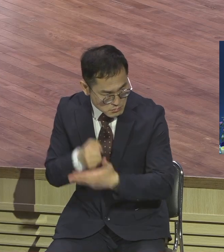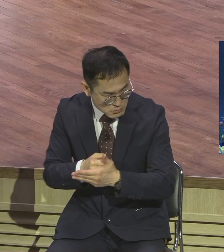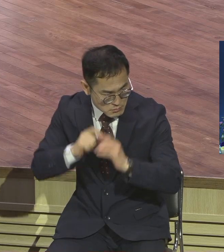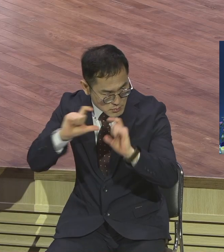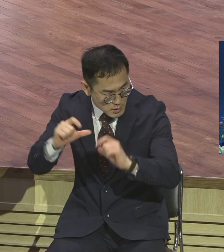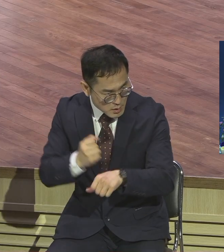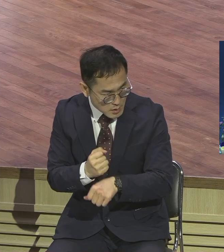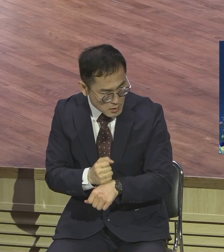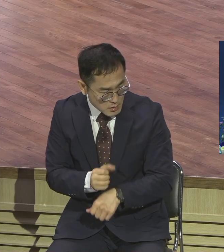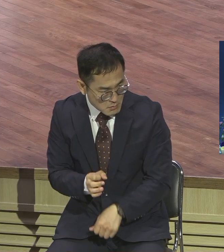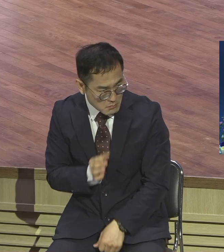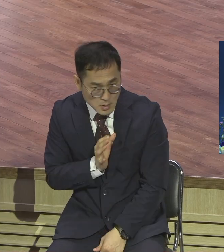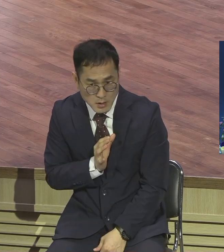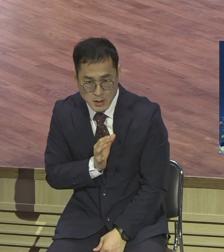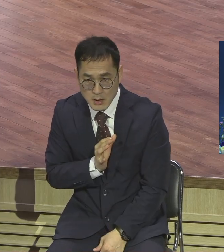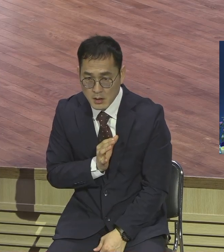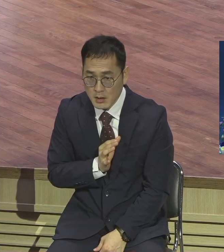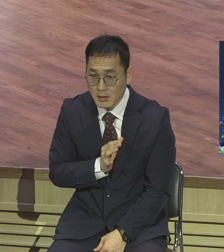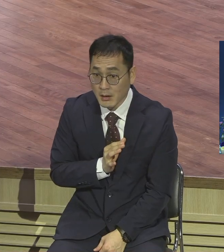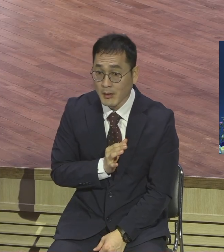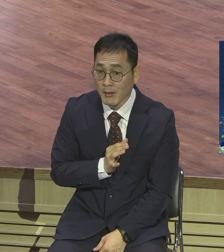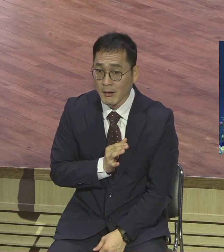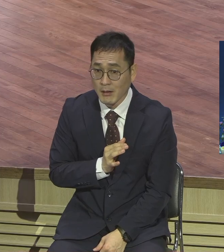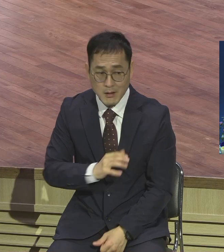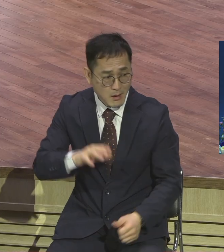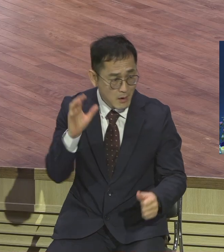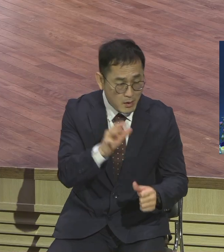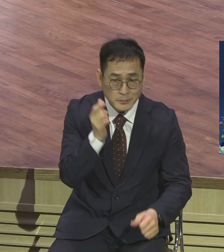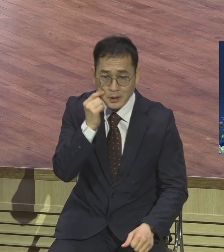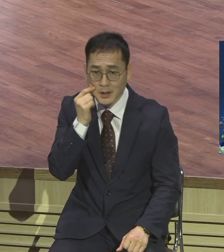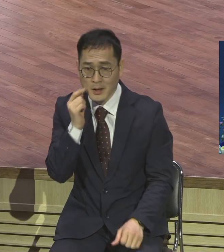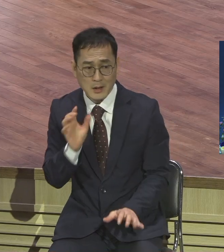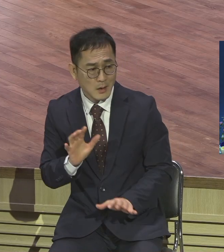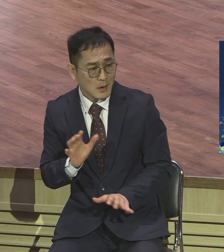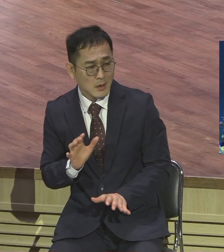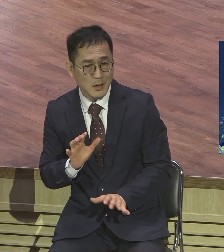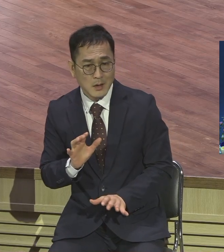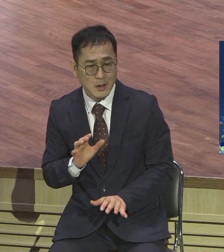한마디로 입을 다물 수 없을 정도의 충격을 받았어요